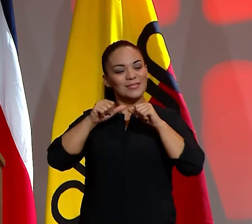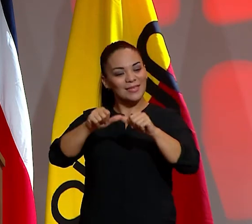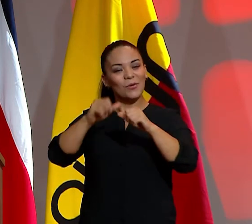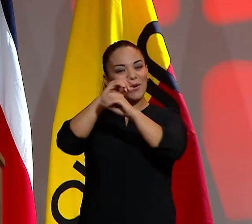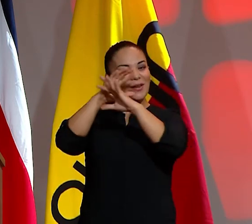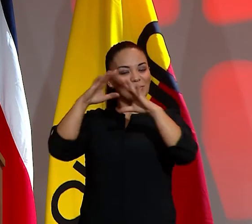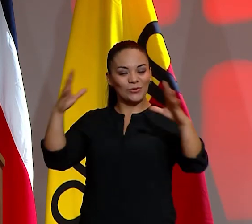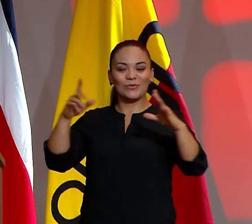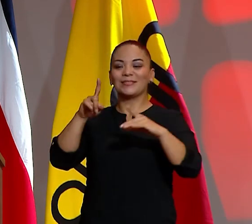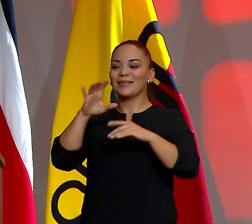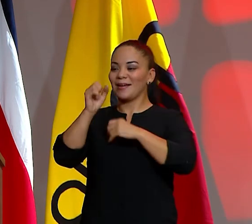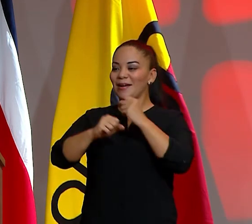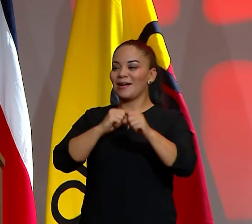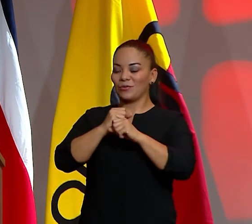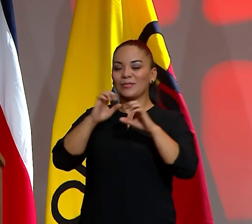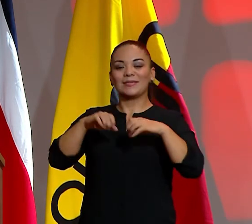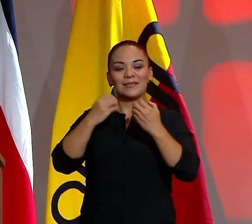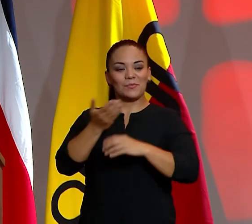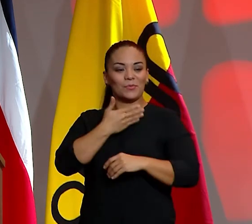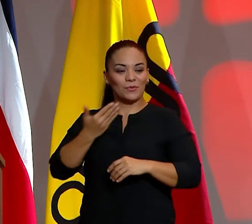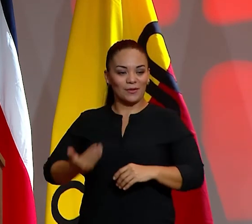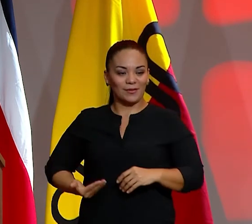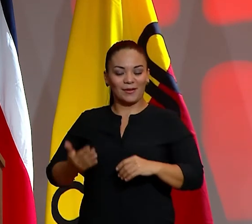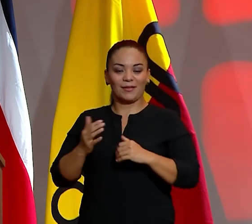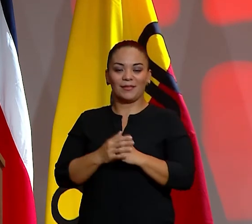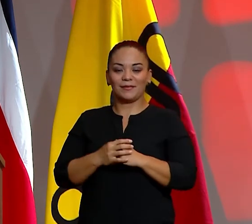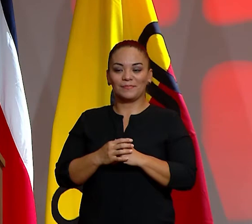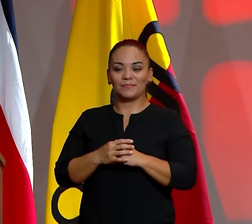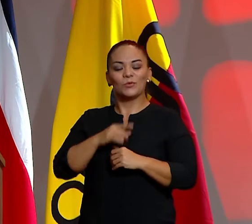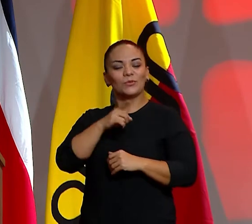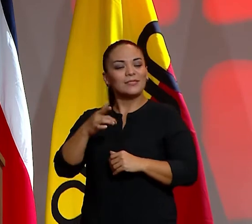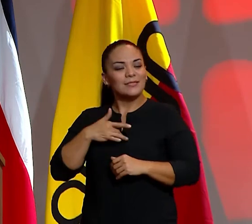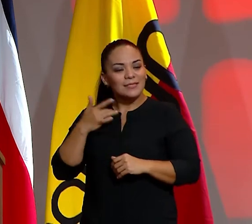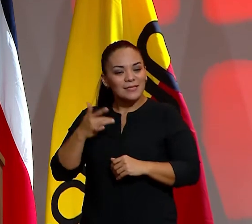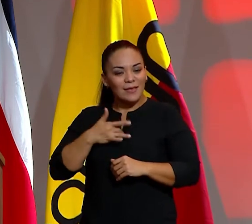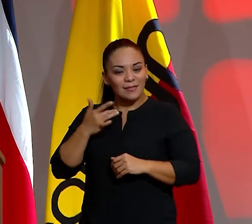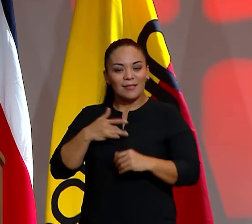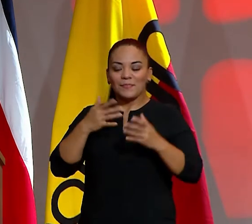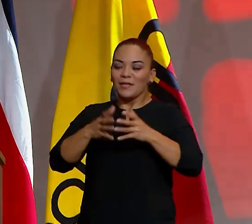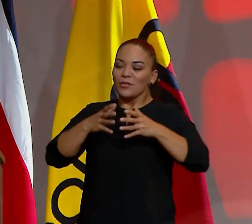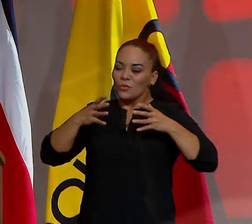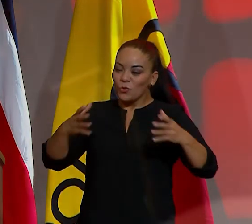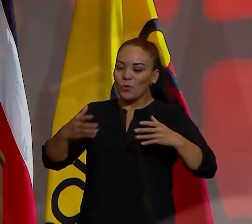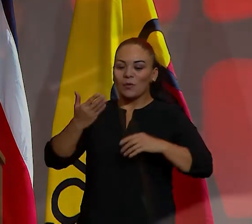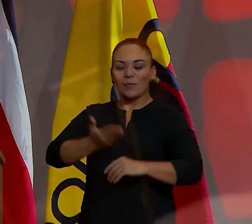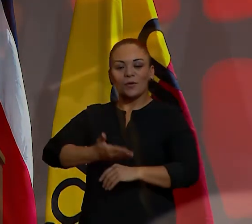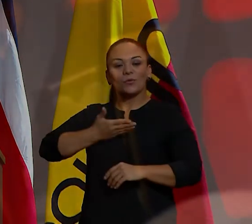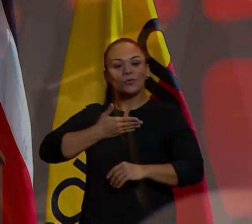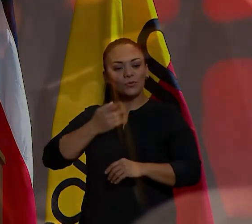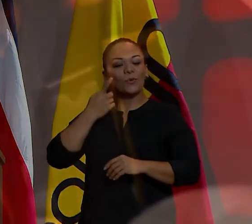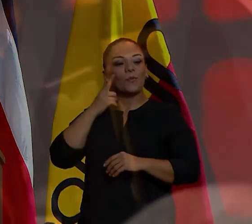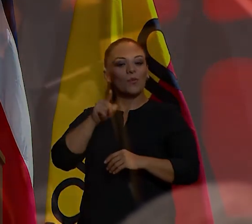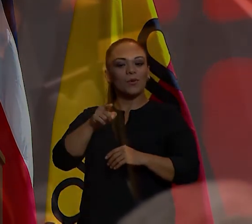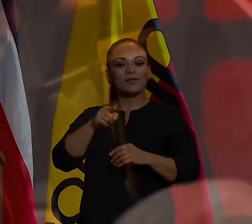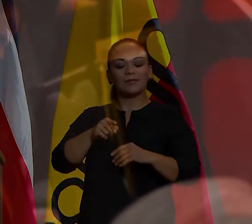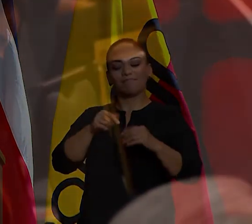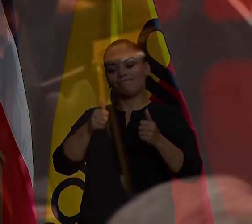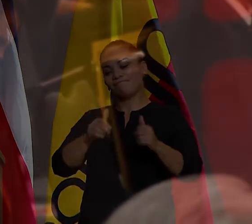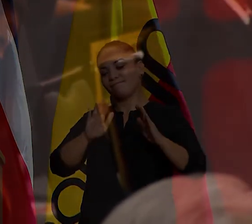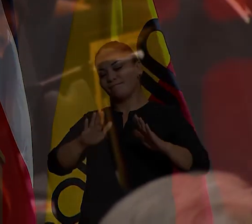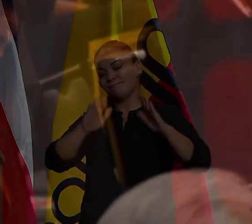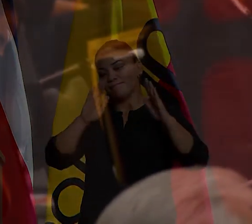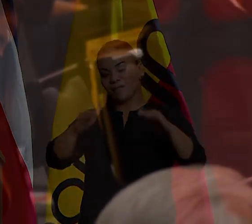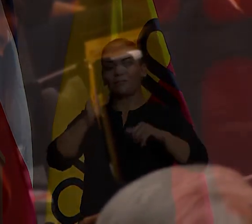el centenario de la Asociación Deportiva Clubes Proherediano. Sientan un enorme orgullo por esta emblemática,